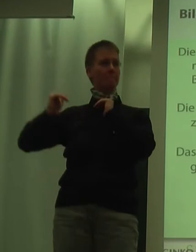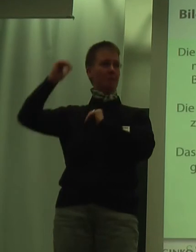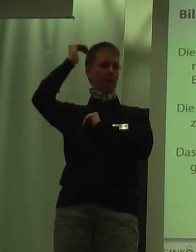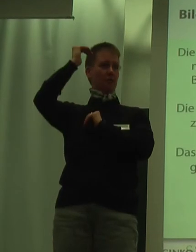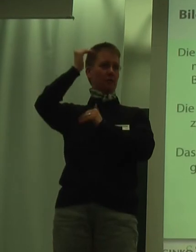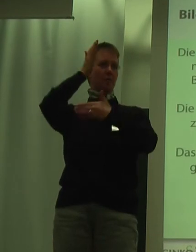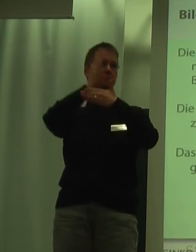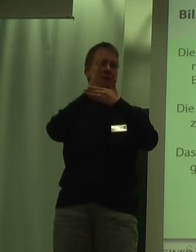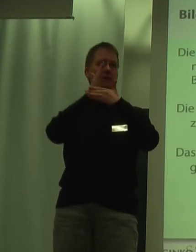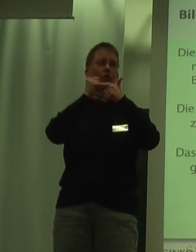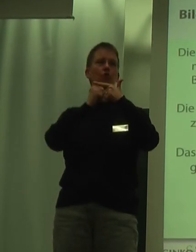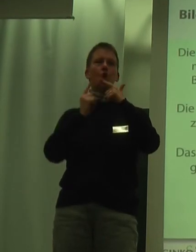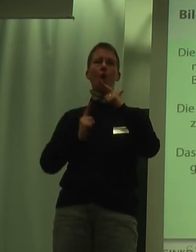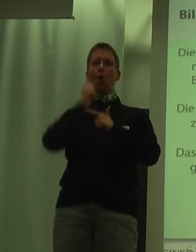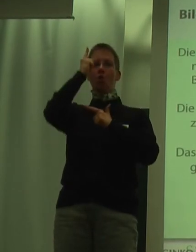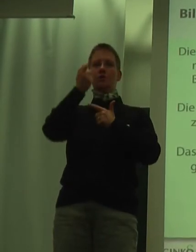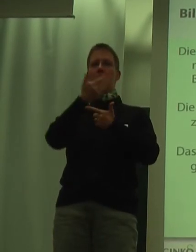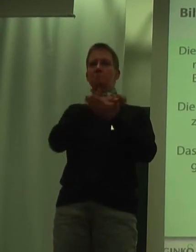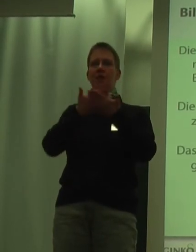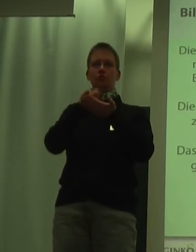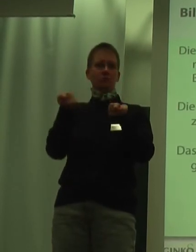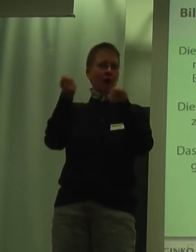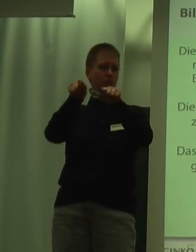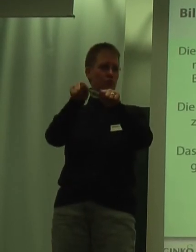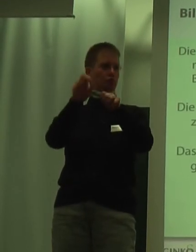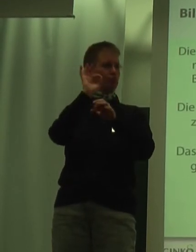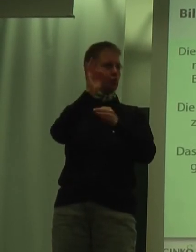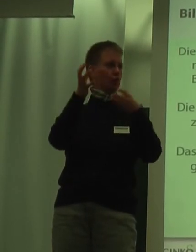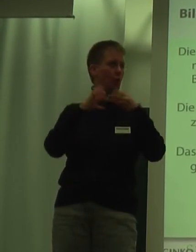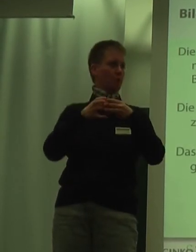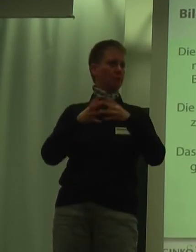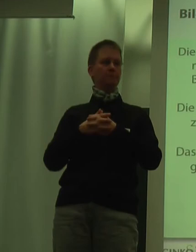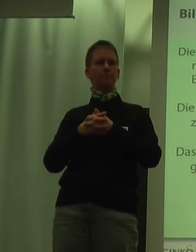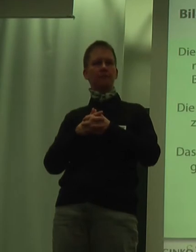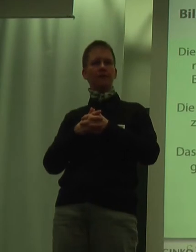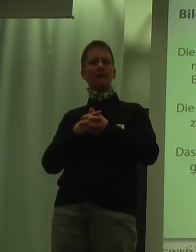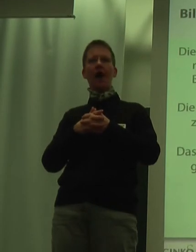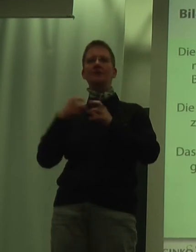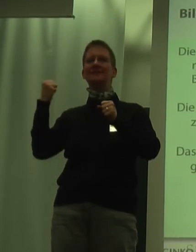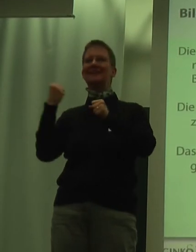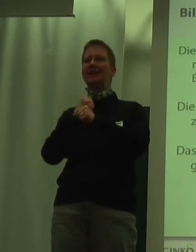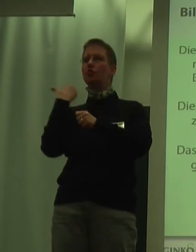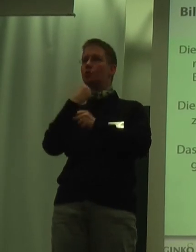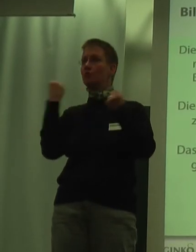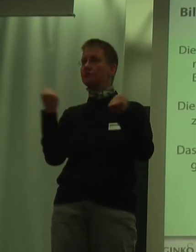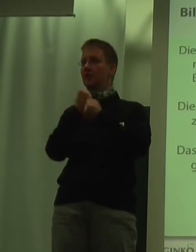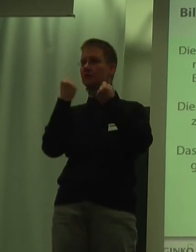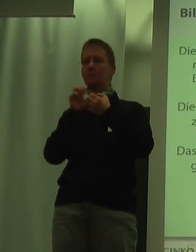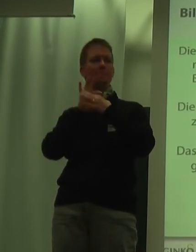mittleren und hohen Bildabschluss, also eine gute Gruppe. Die GIKO-Berufstätigen und die Bezugsgruppe,